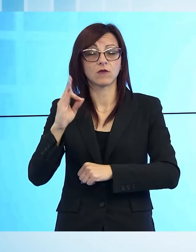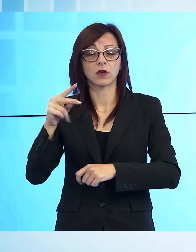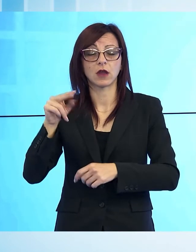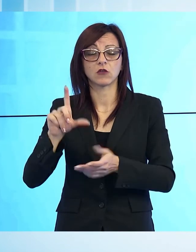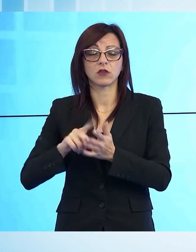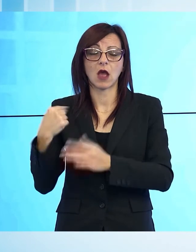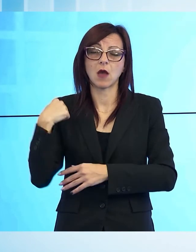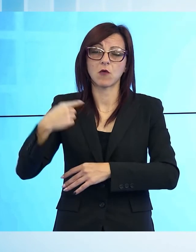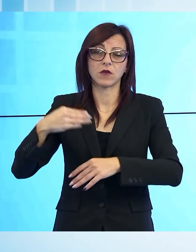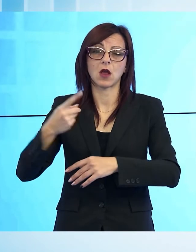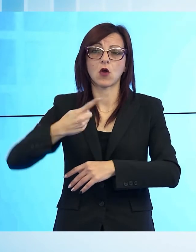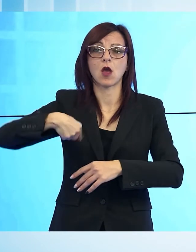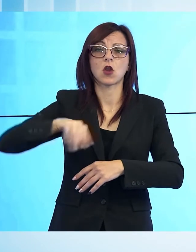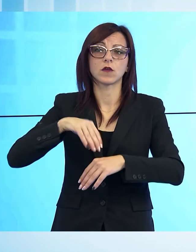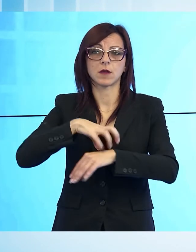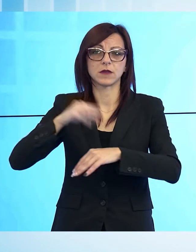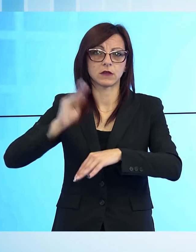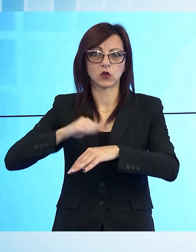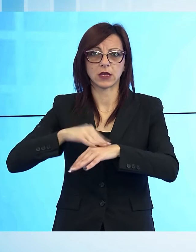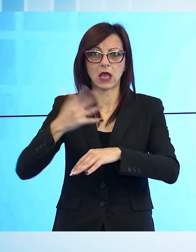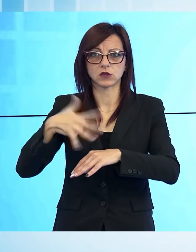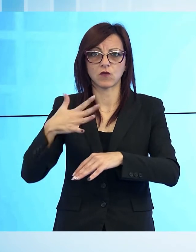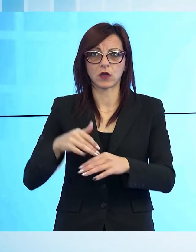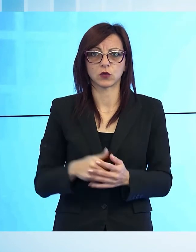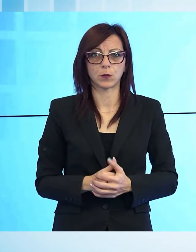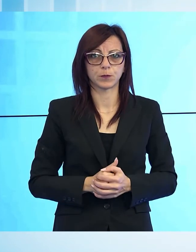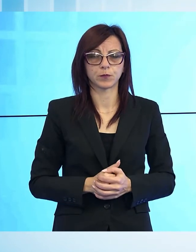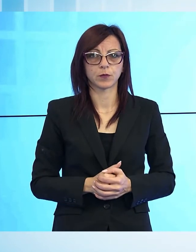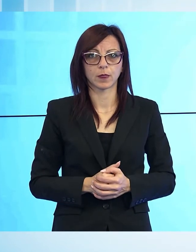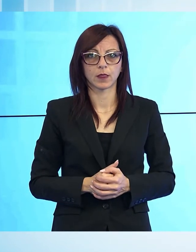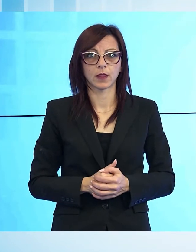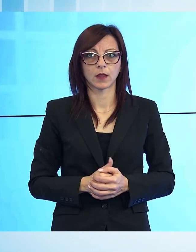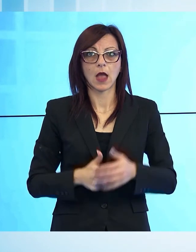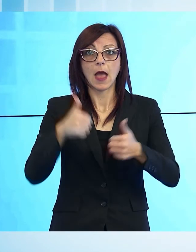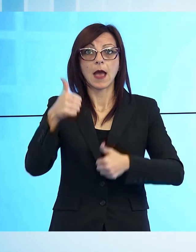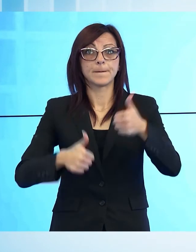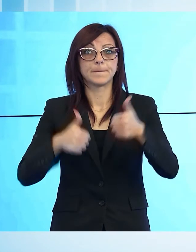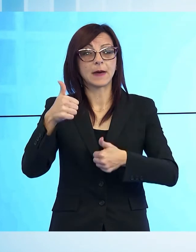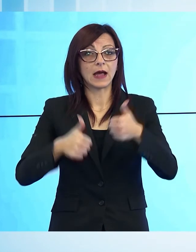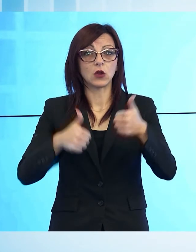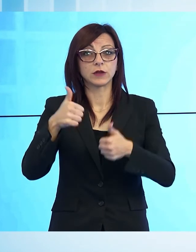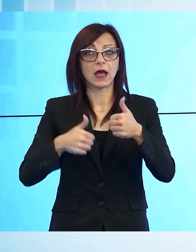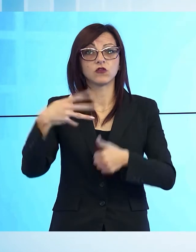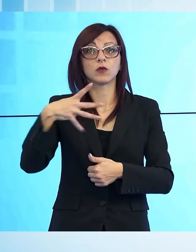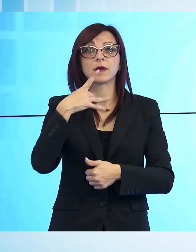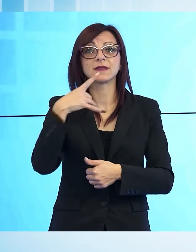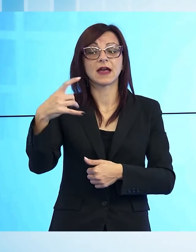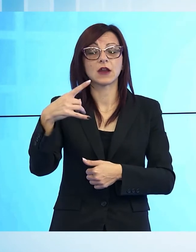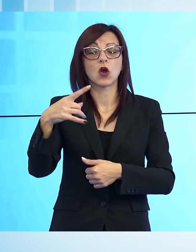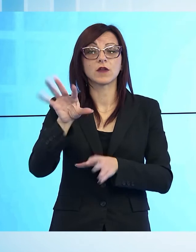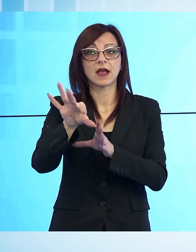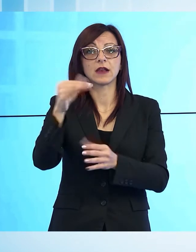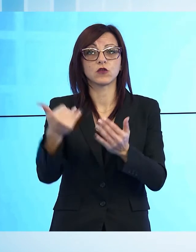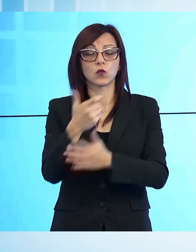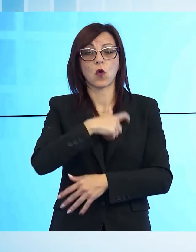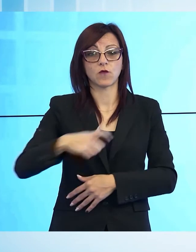Il ballottaggio a Massarosa per l'elezione del nuovo sindaco si torna a votare tra sette giorni e